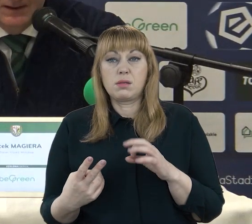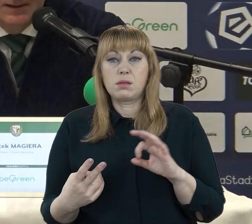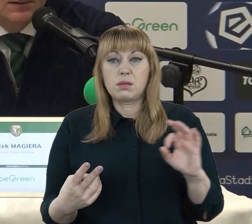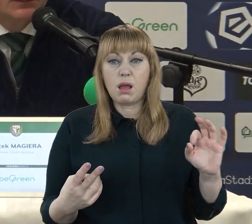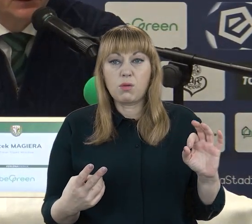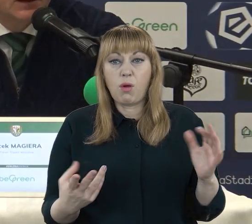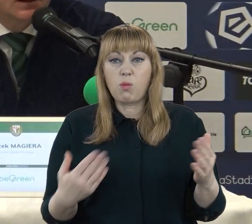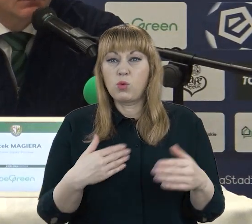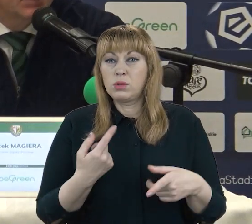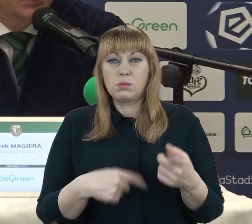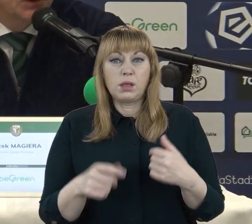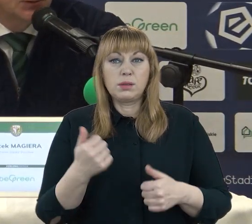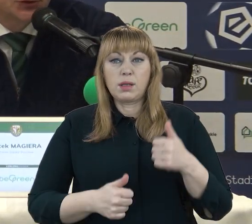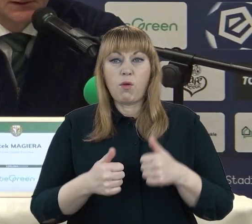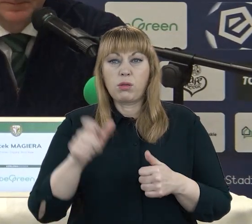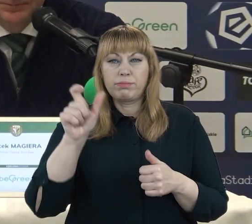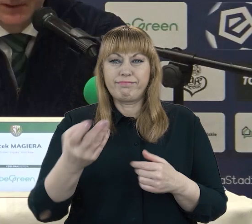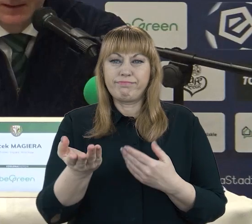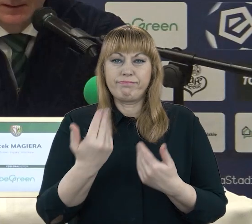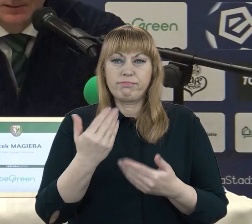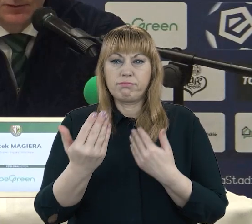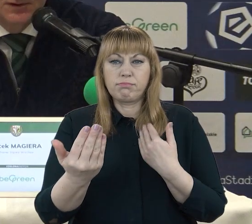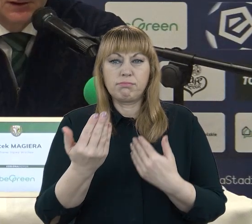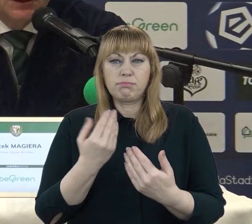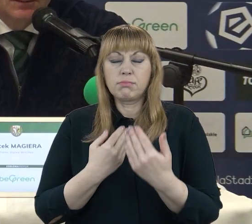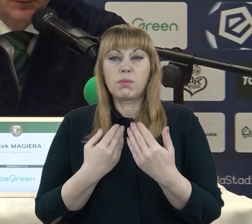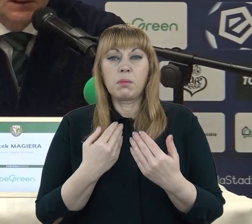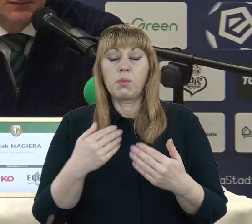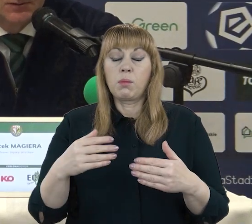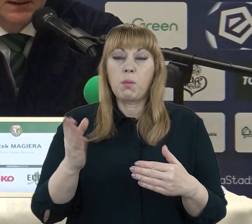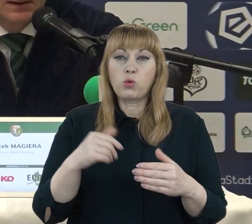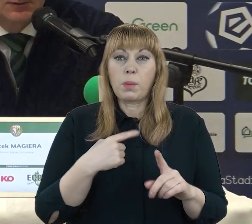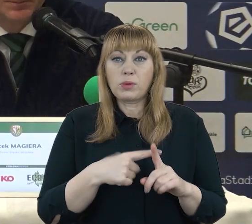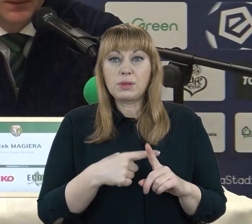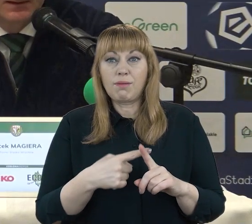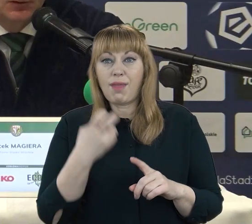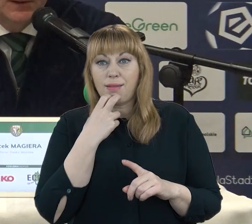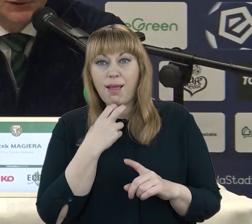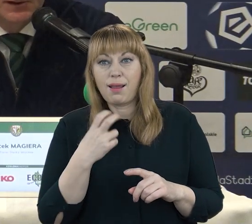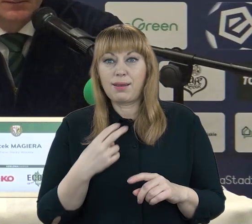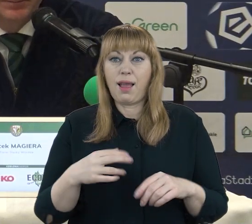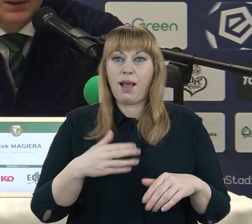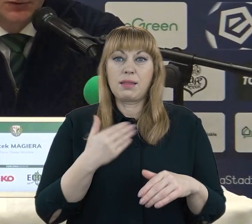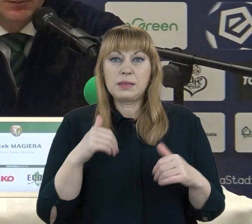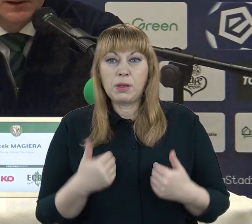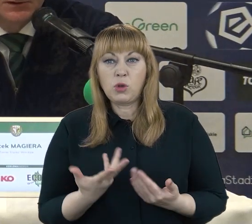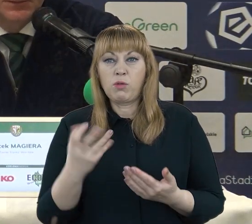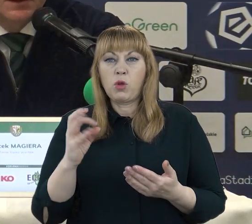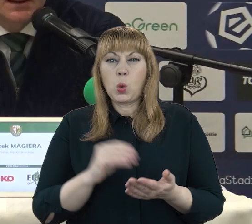innego zawodnika. Być może takiego, który jeszcze pozytywną energią, doświadczeniem, utrzymaniem przy piłce